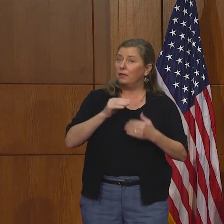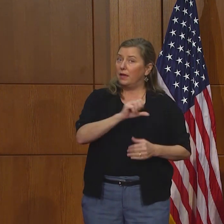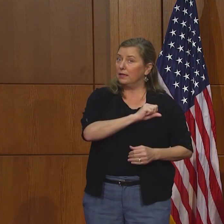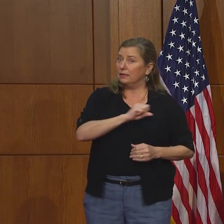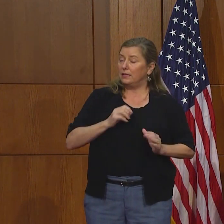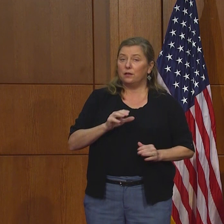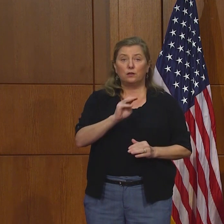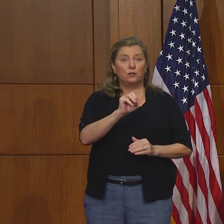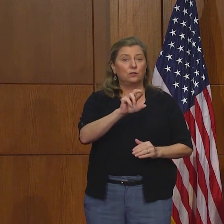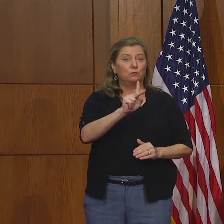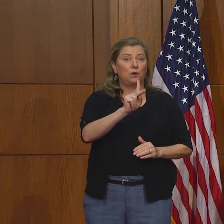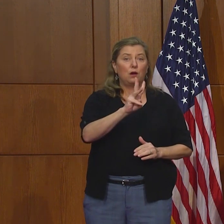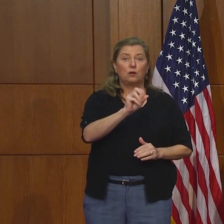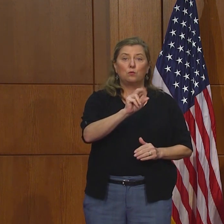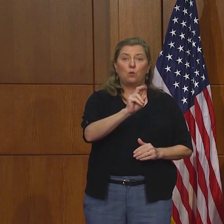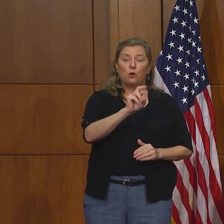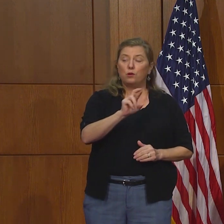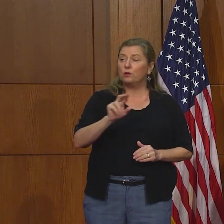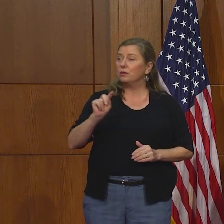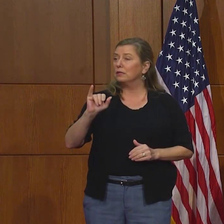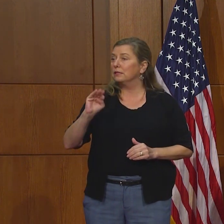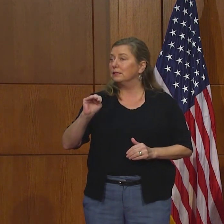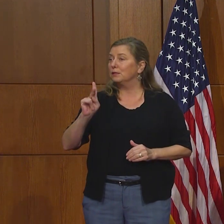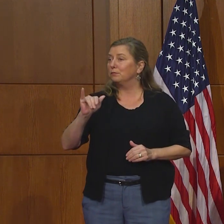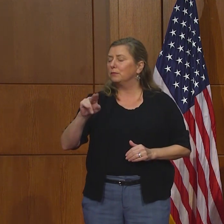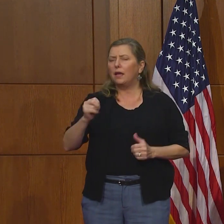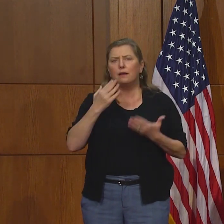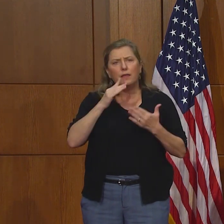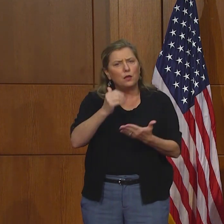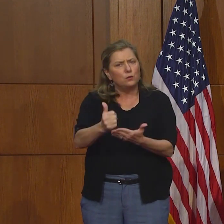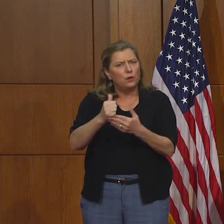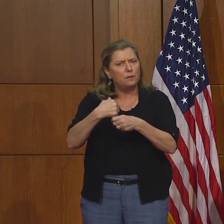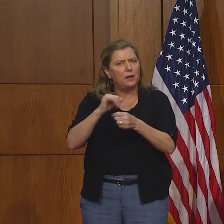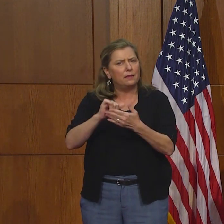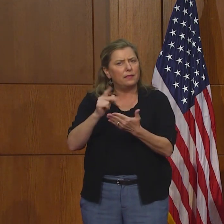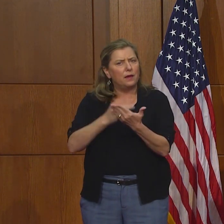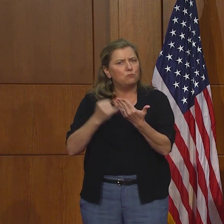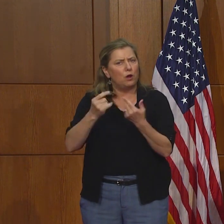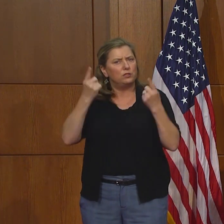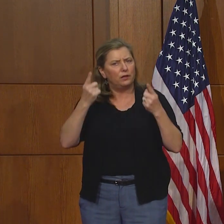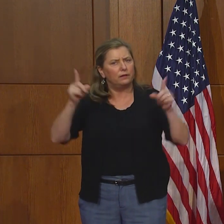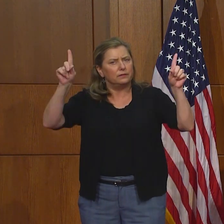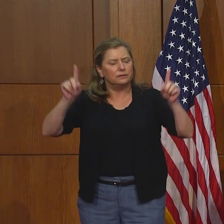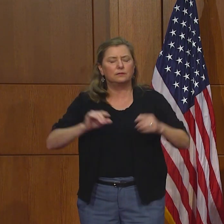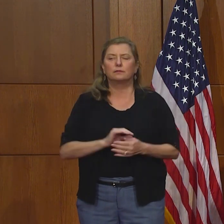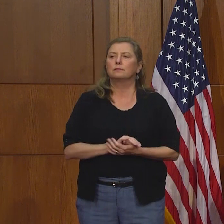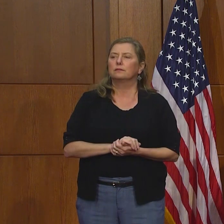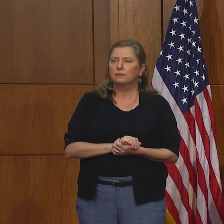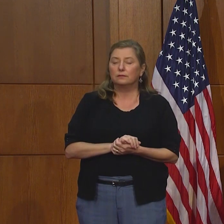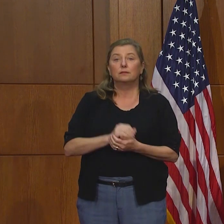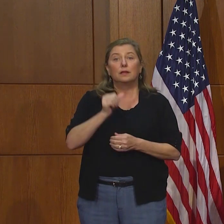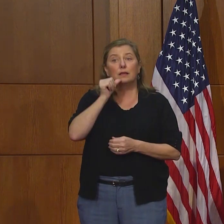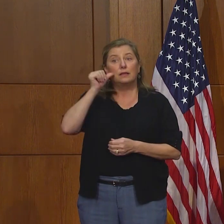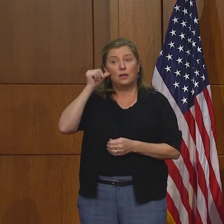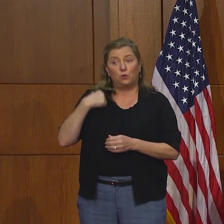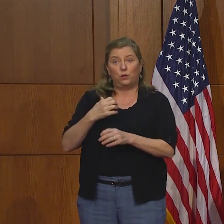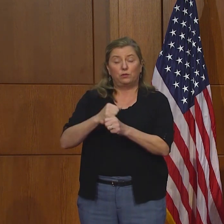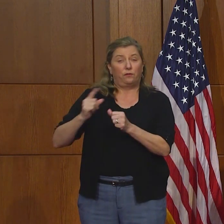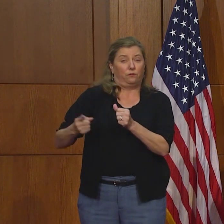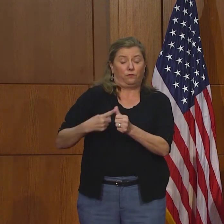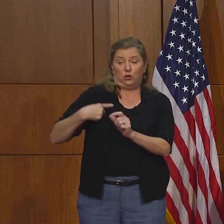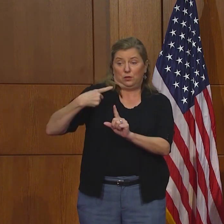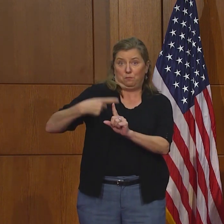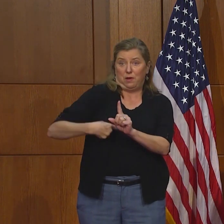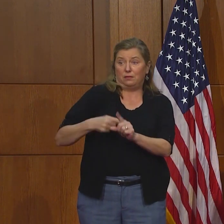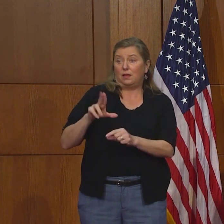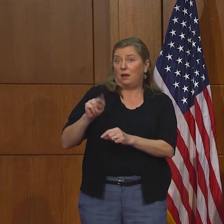por su trabajo para hacer que este proyecto ocurriera. Ayer recibimos el primer reporte mensual de